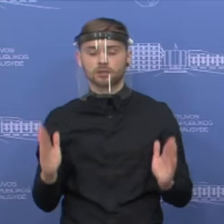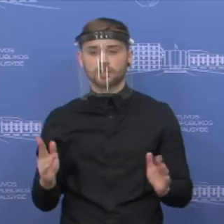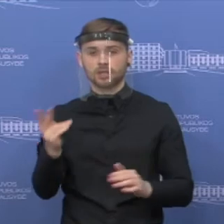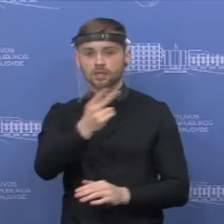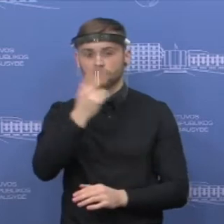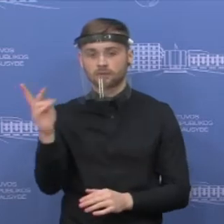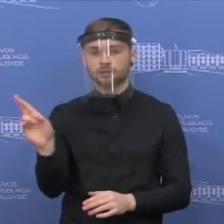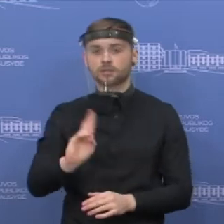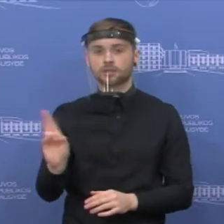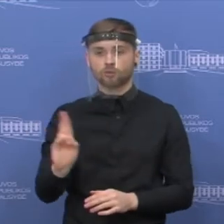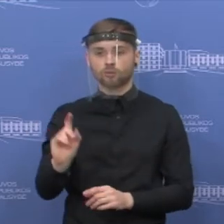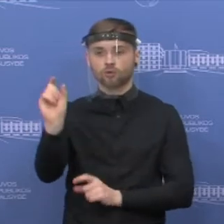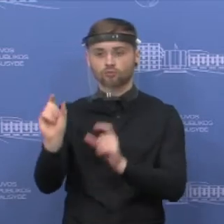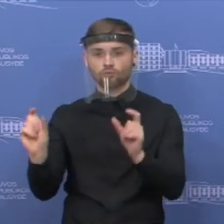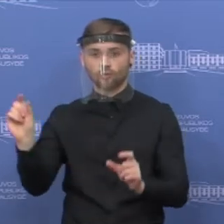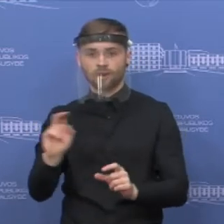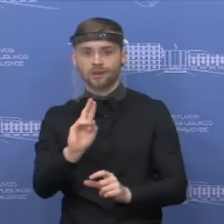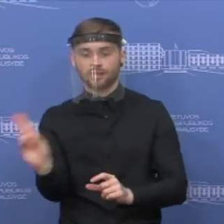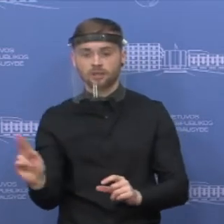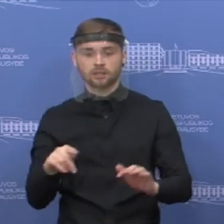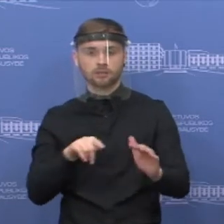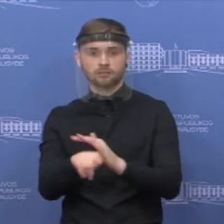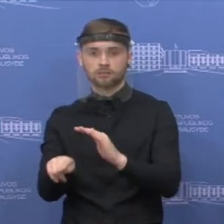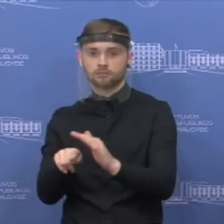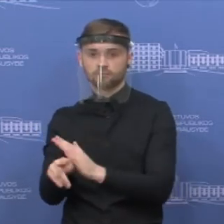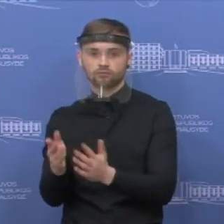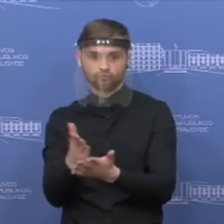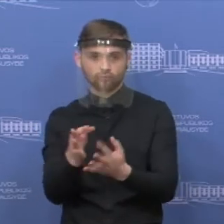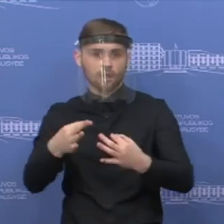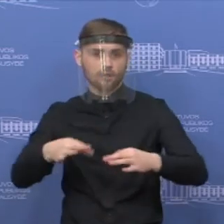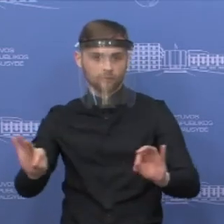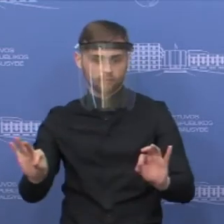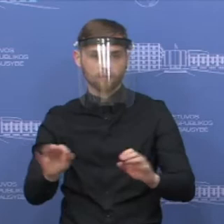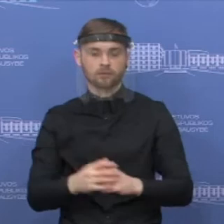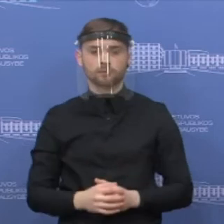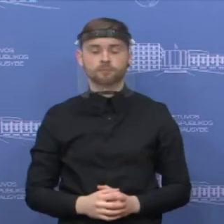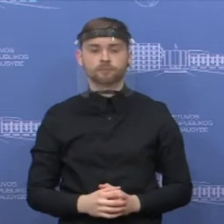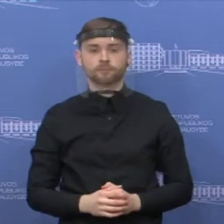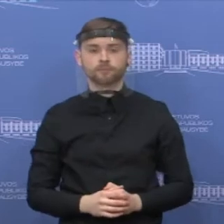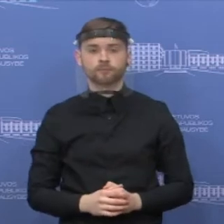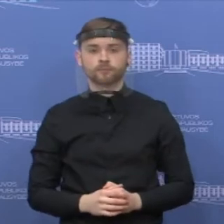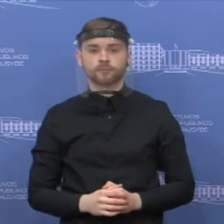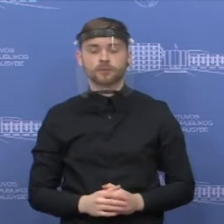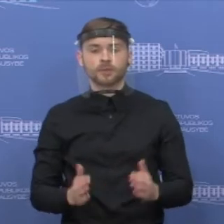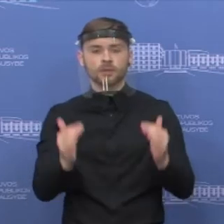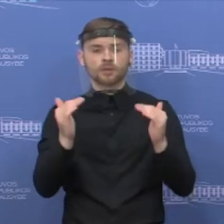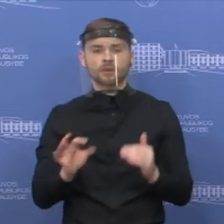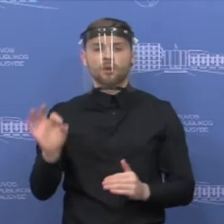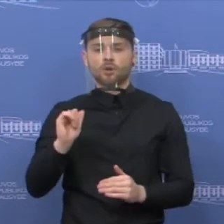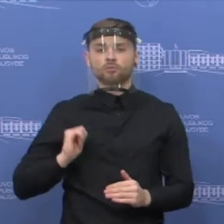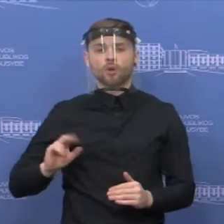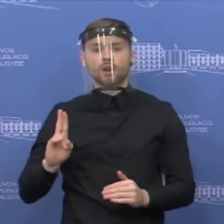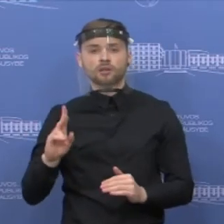Respublikos piliečiams išvykti iš Lietuvos nebetaikomi. Pagal asmenų pateiktų